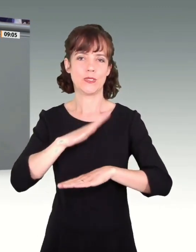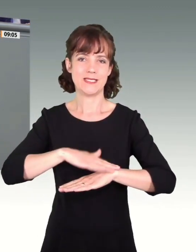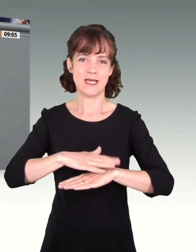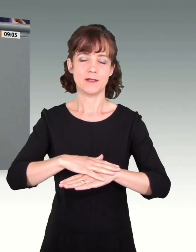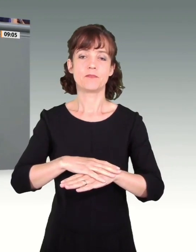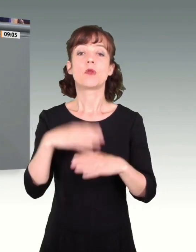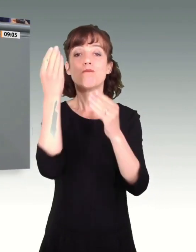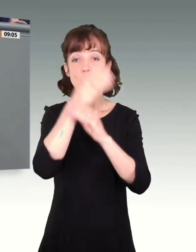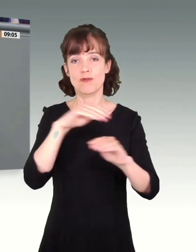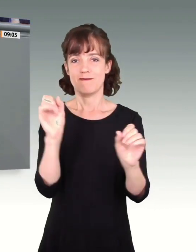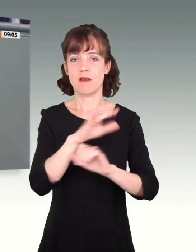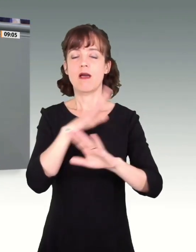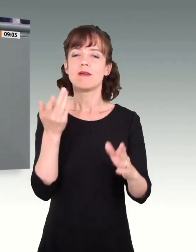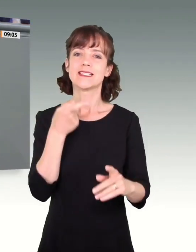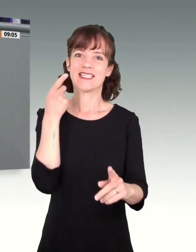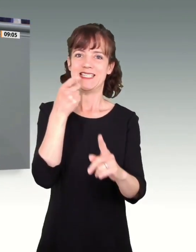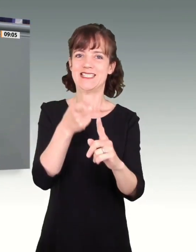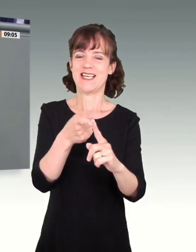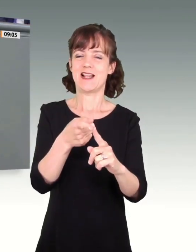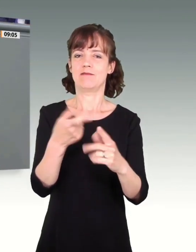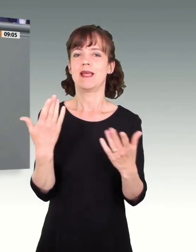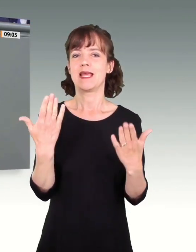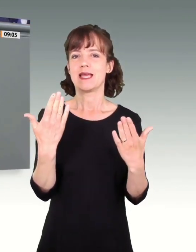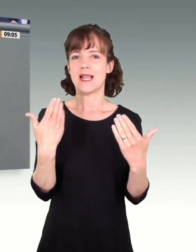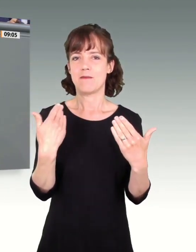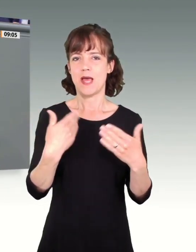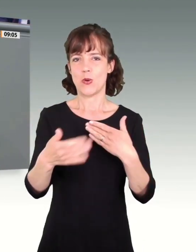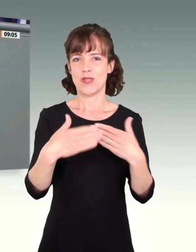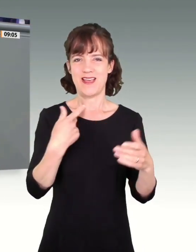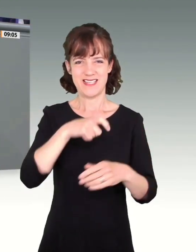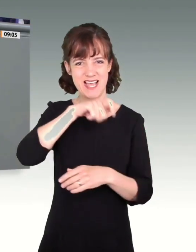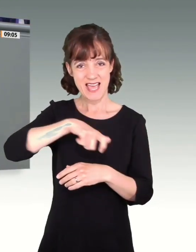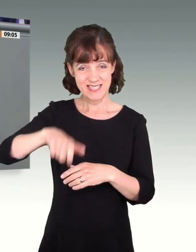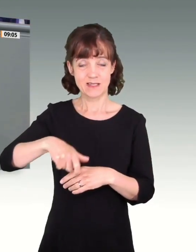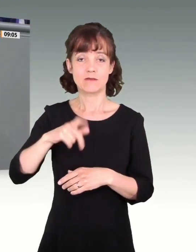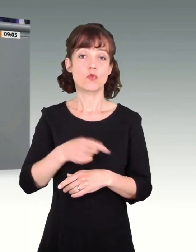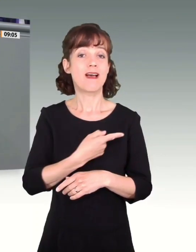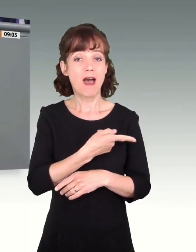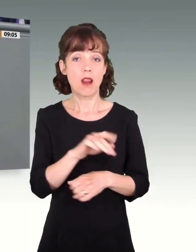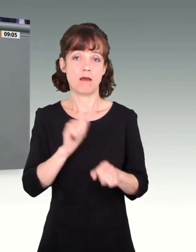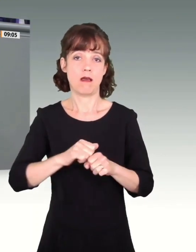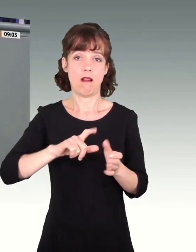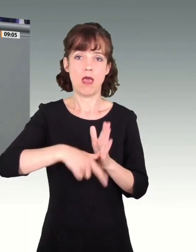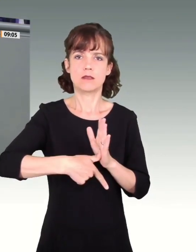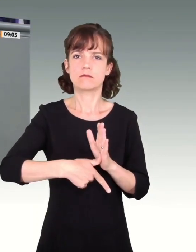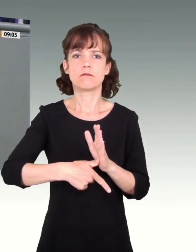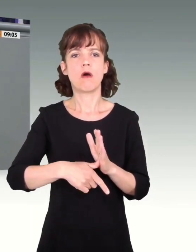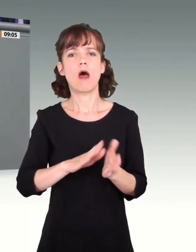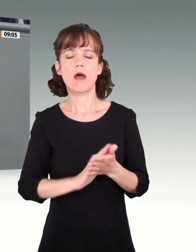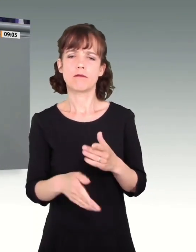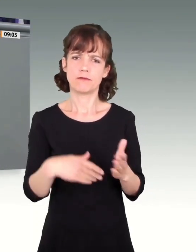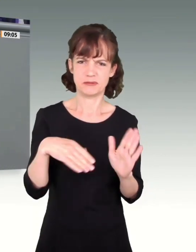klimaneutrales Heizen muss für alle möglich sein. Niemand darf überfordert werden.